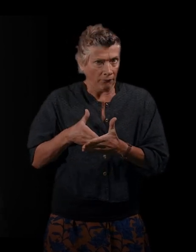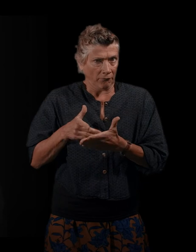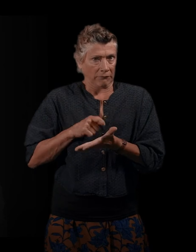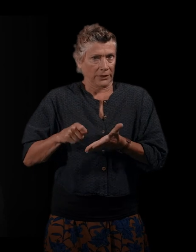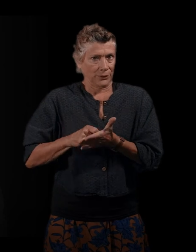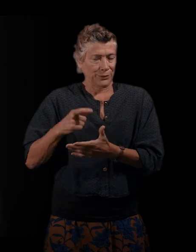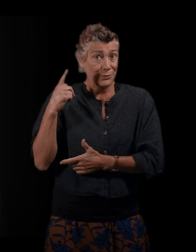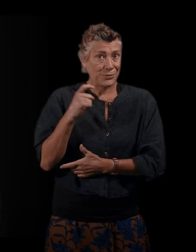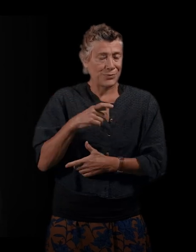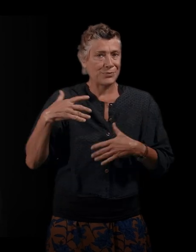que je ne pouvais pas